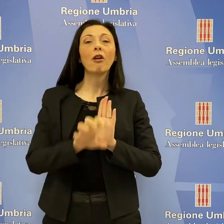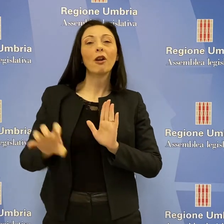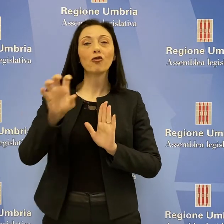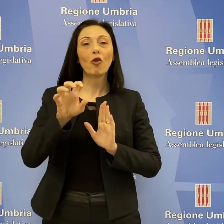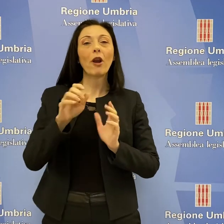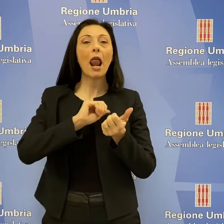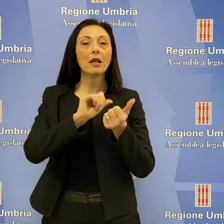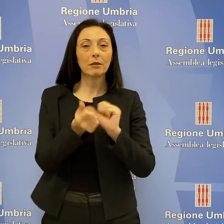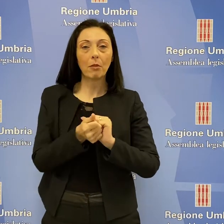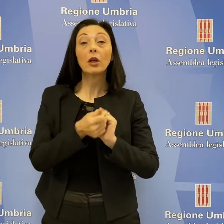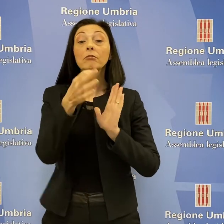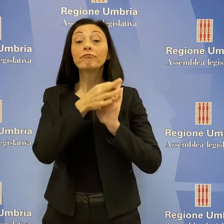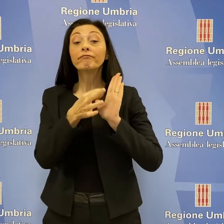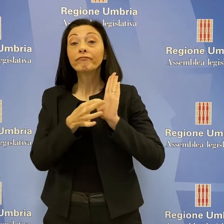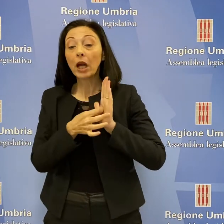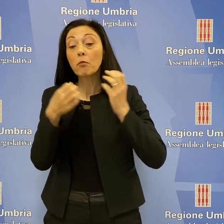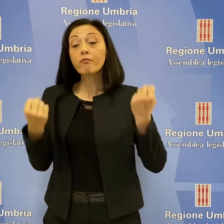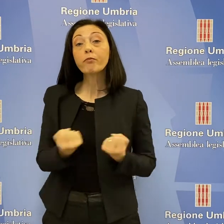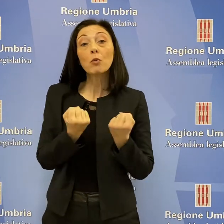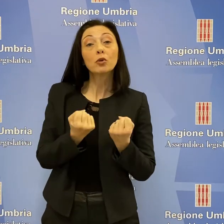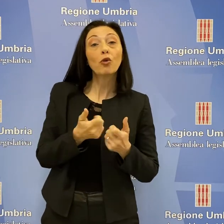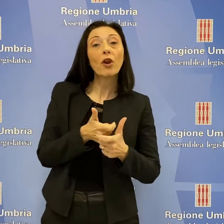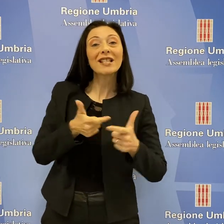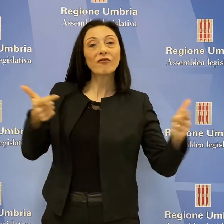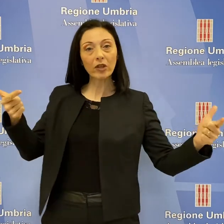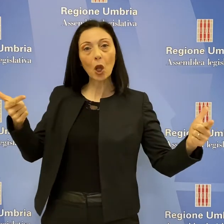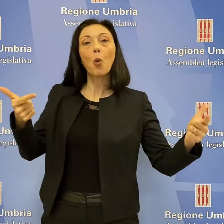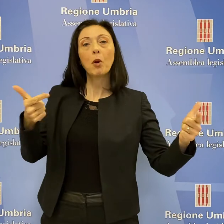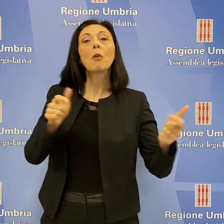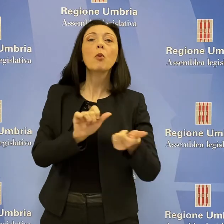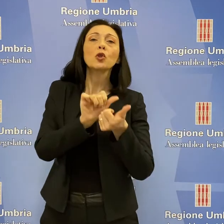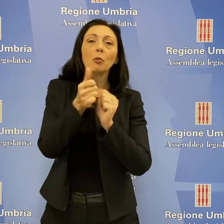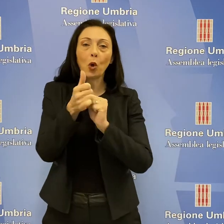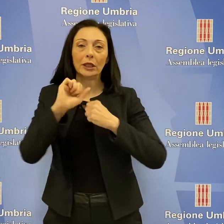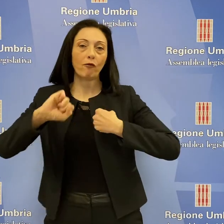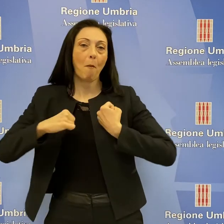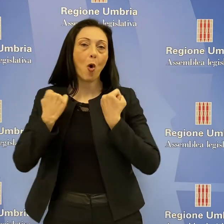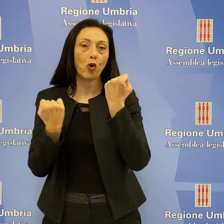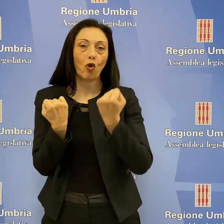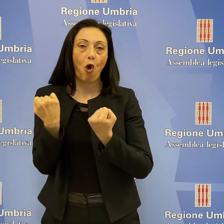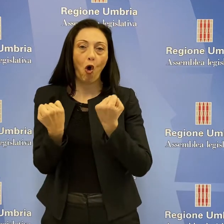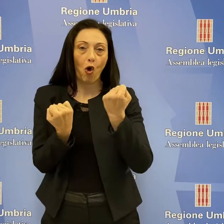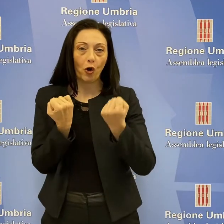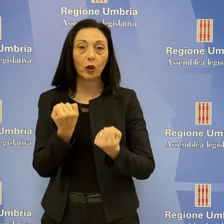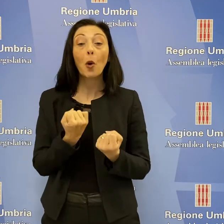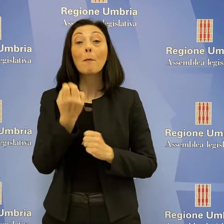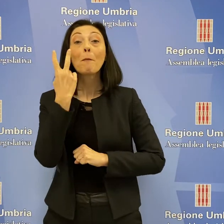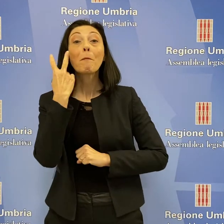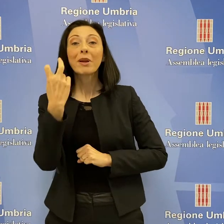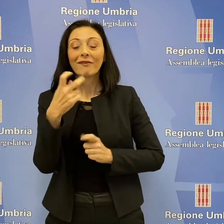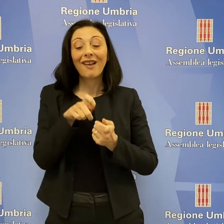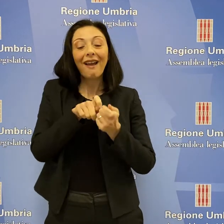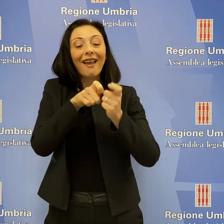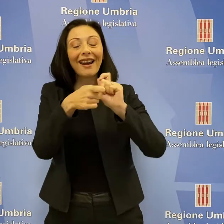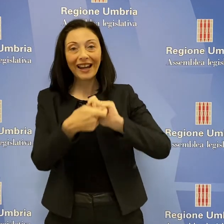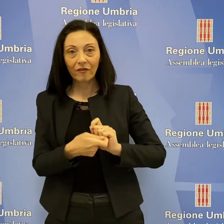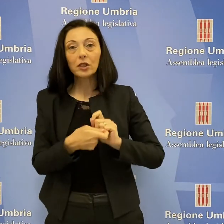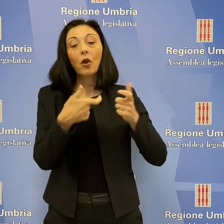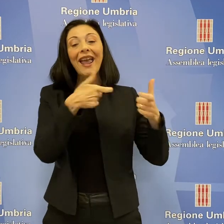norme per la promozione e sviluppo delle attività sportive e motorie. Prevista una revisione delle categorie dei beneficiari di